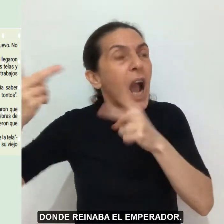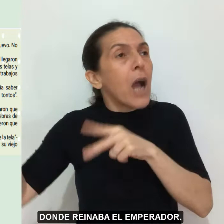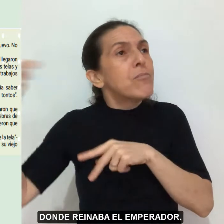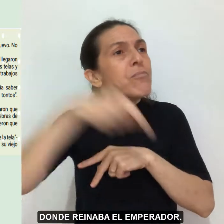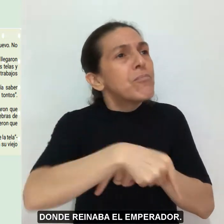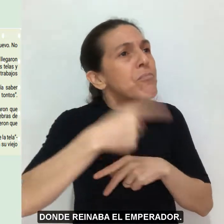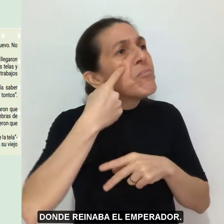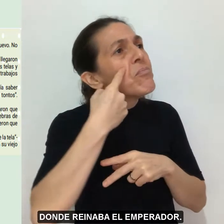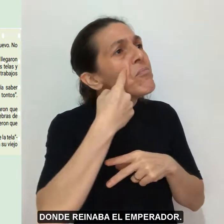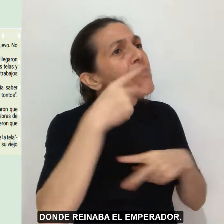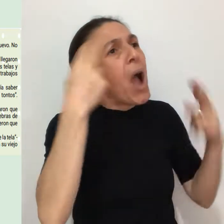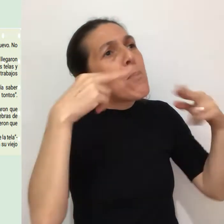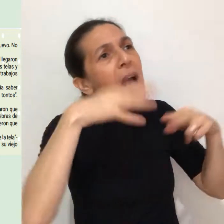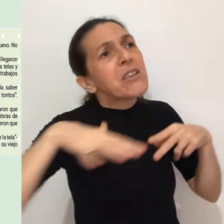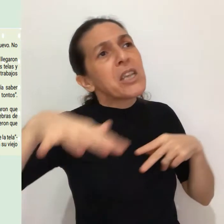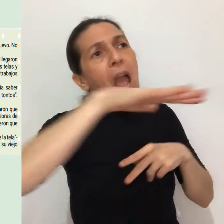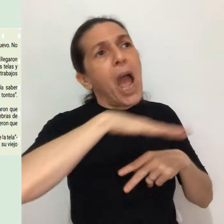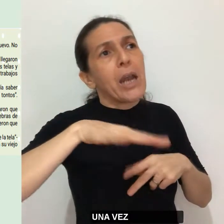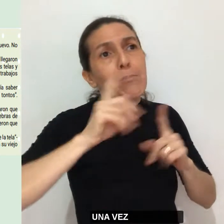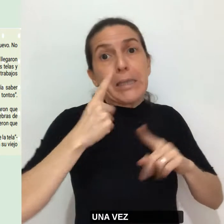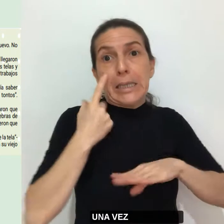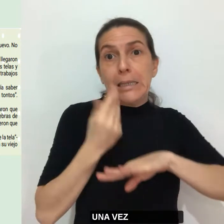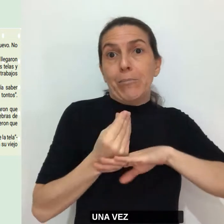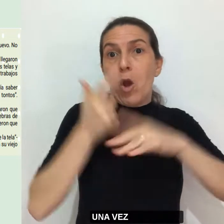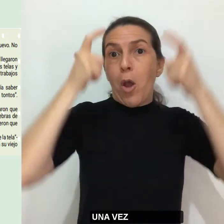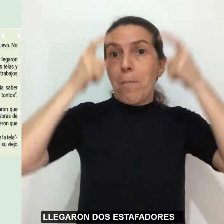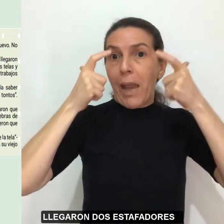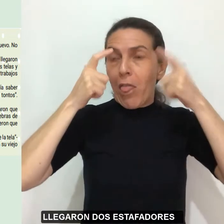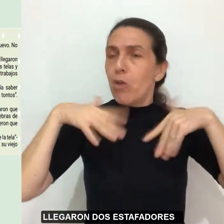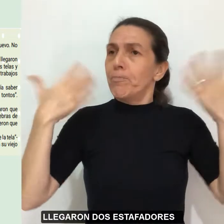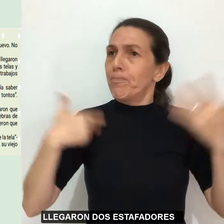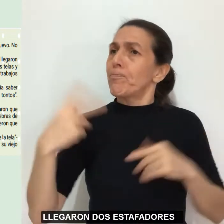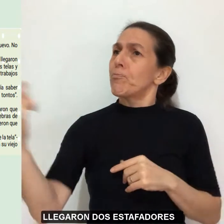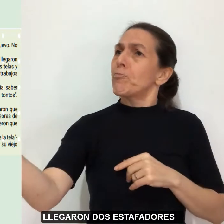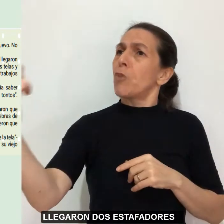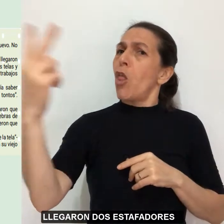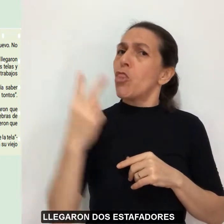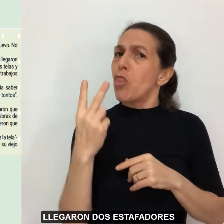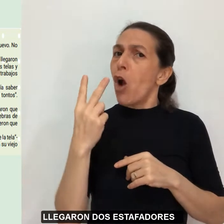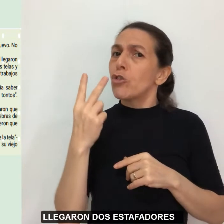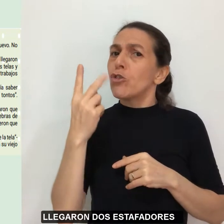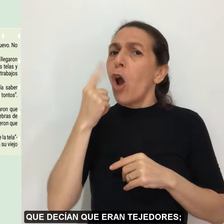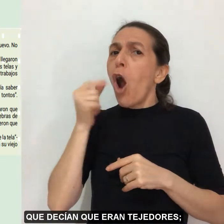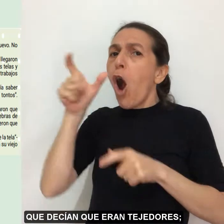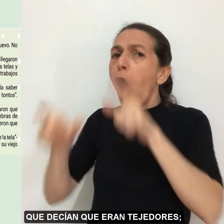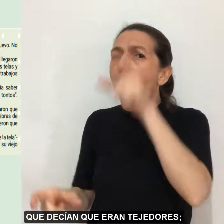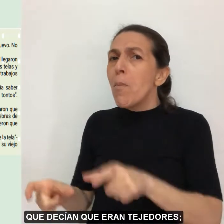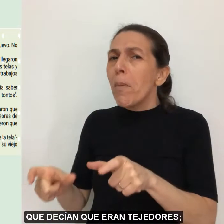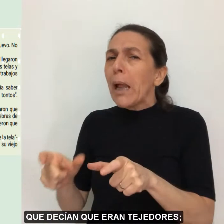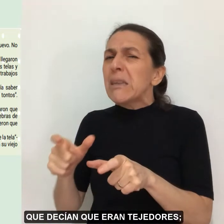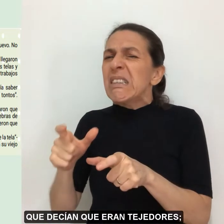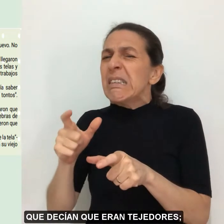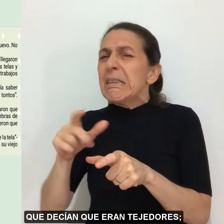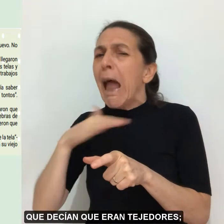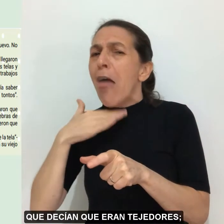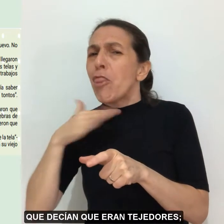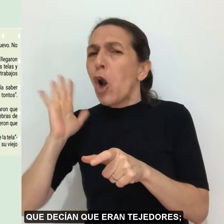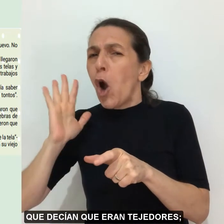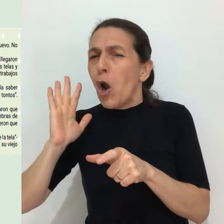el emperador. Una vez llegaron dos estafadores que decían que eran tejedores.